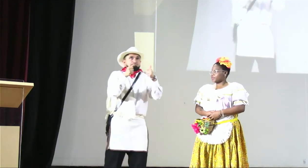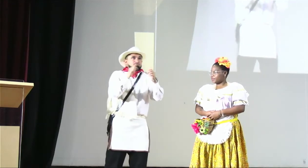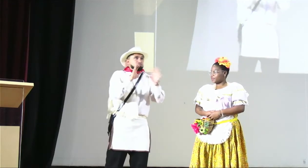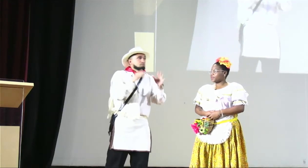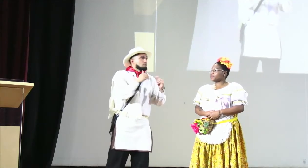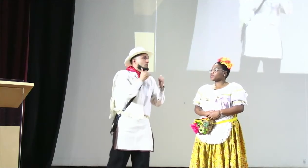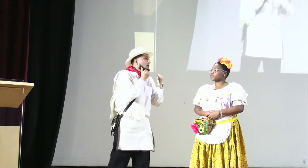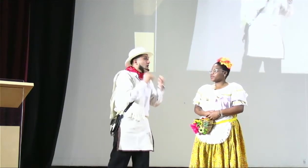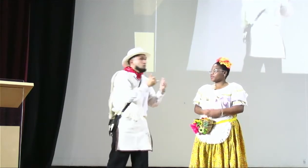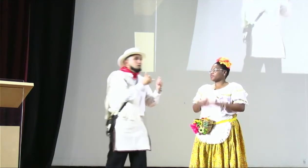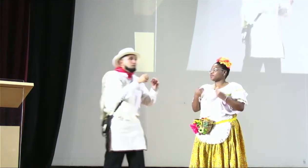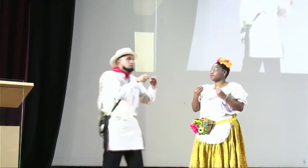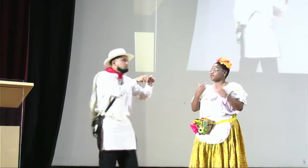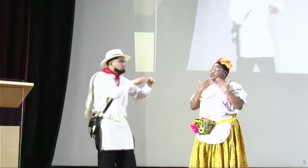hacer sus preguntas después del panel.